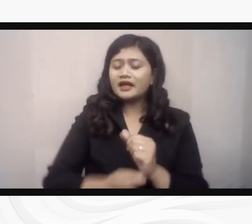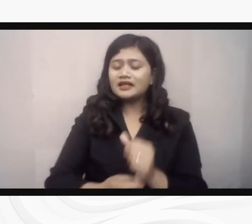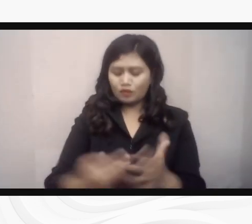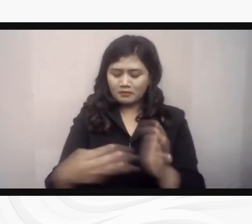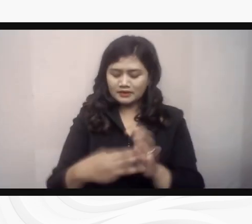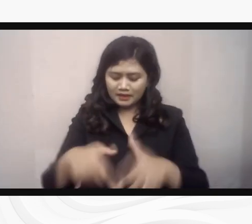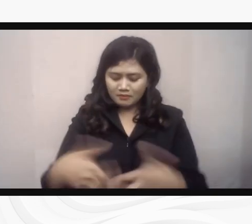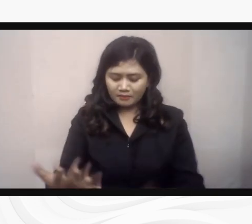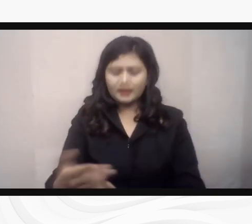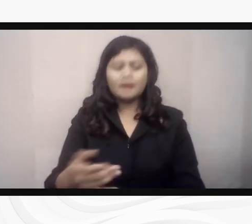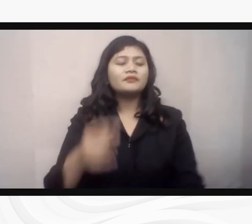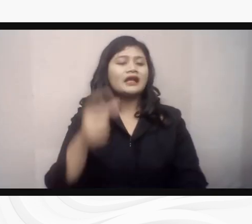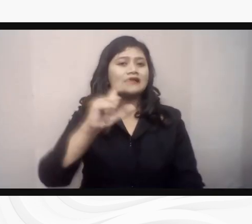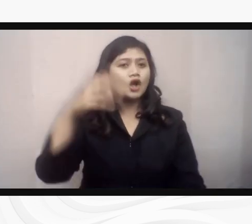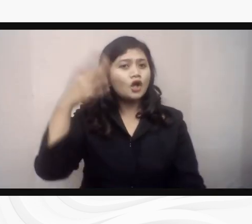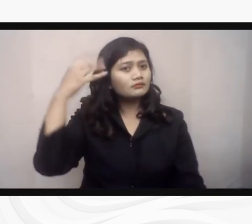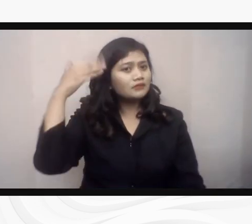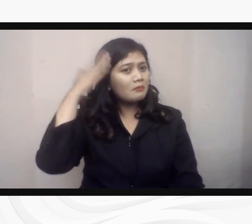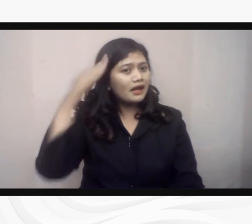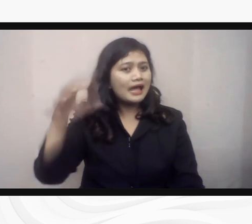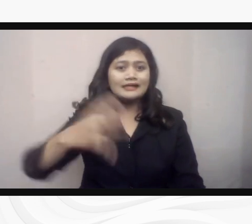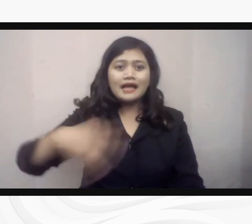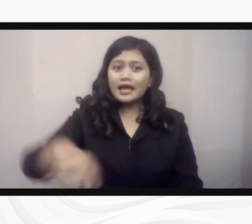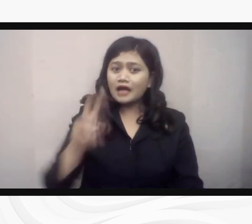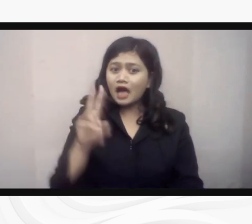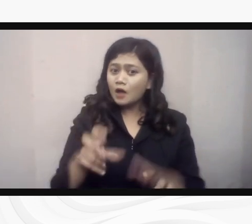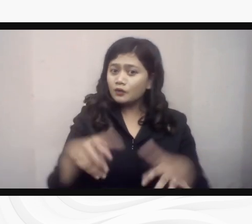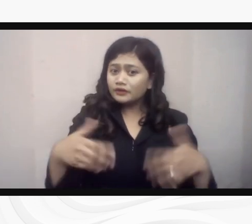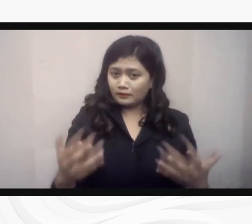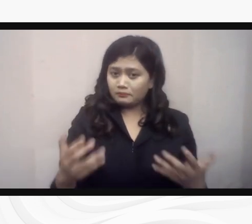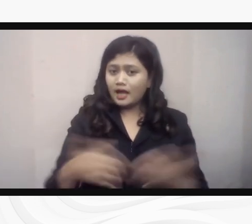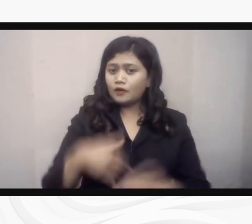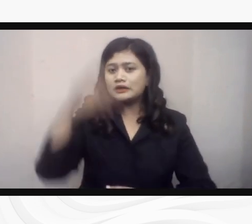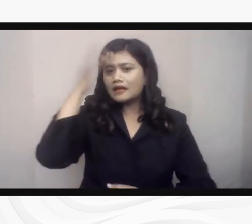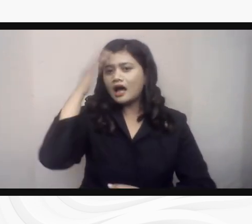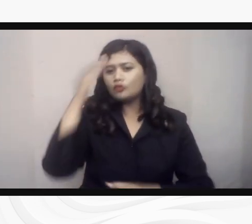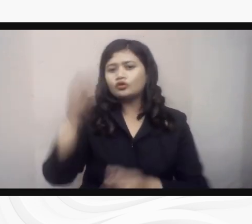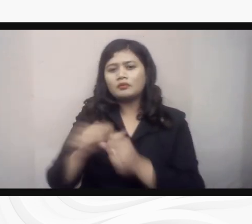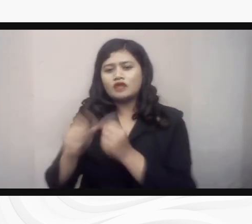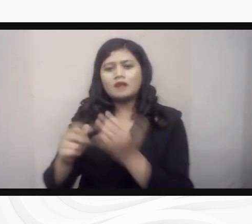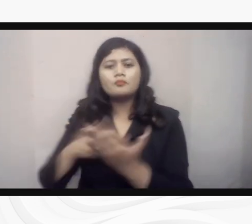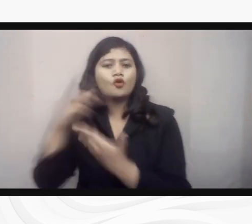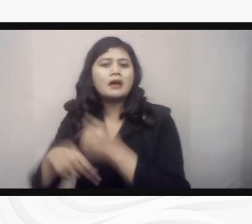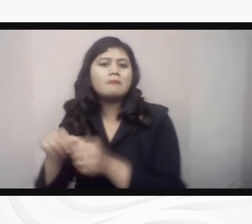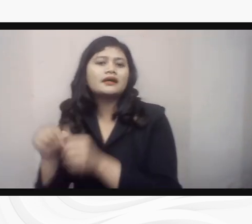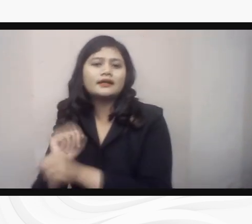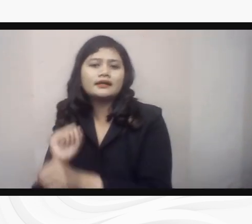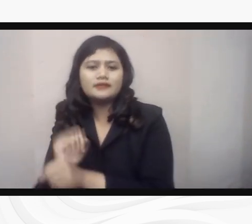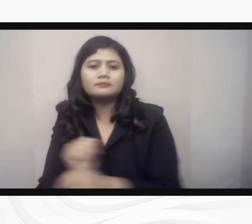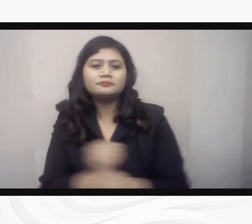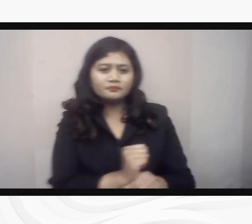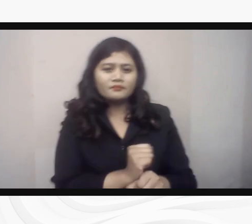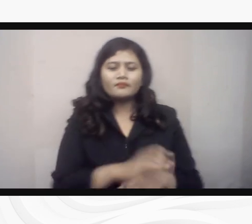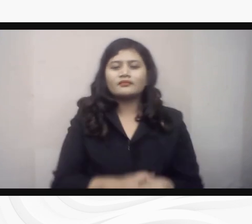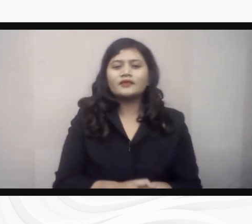ini, calon kepala daerah perlu menyusun program kerja yang nyata untuk mendekatkan akses layanan dasar, membuka dan